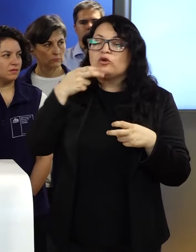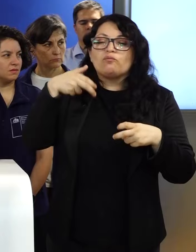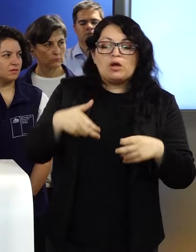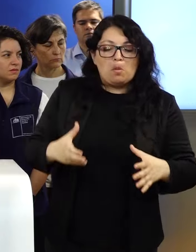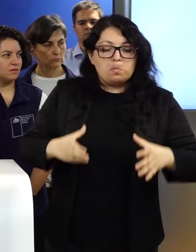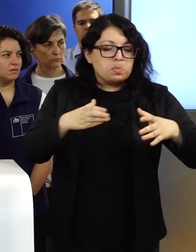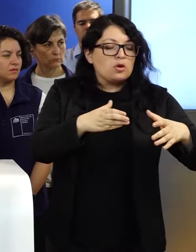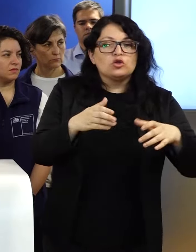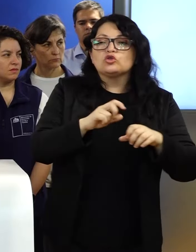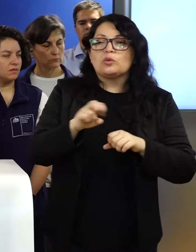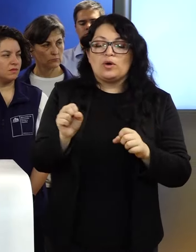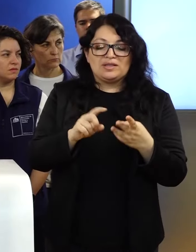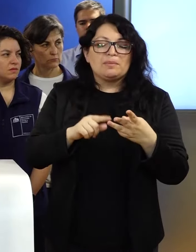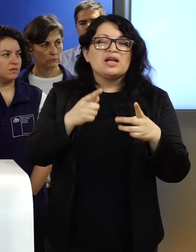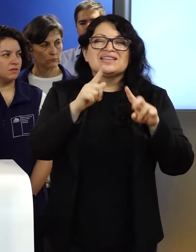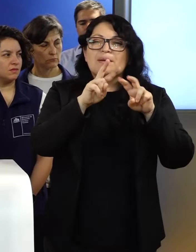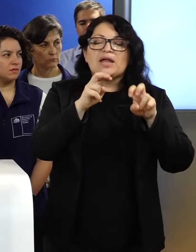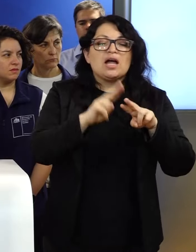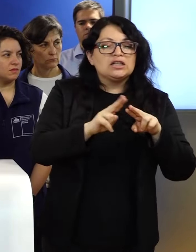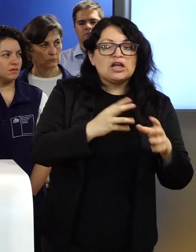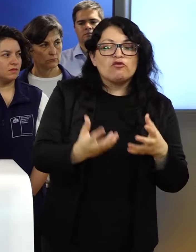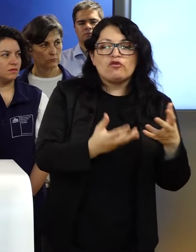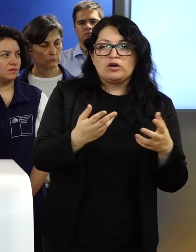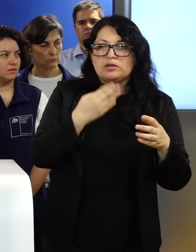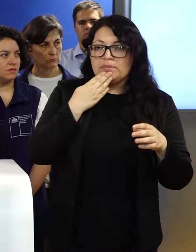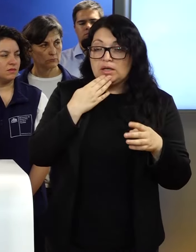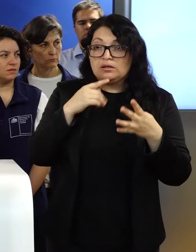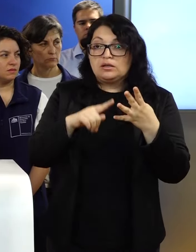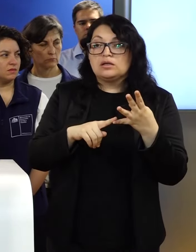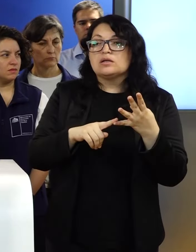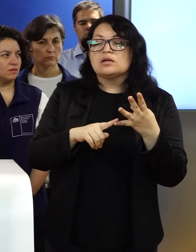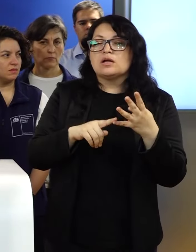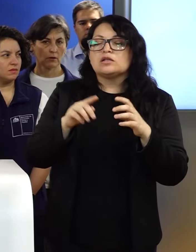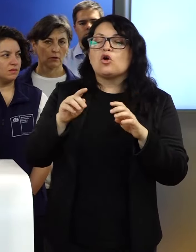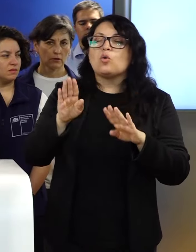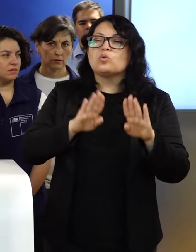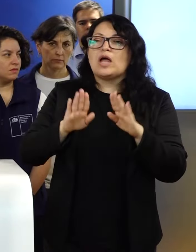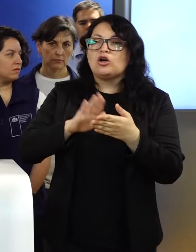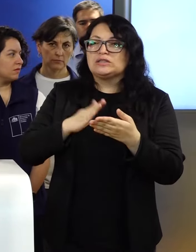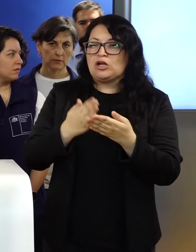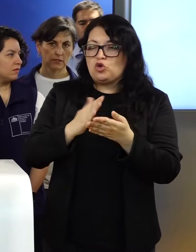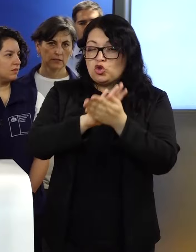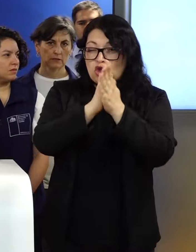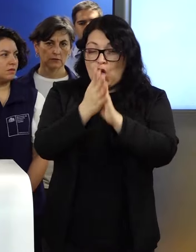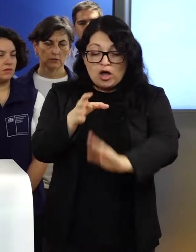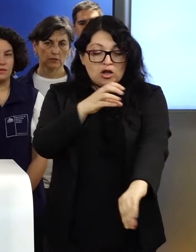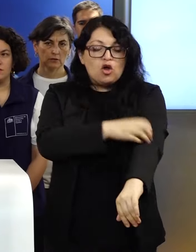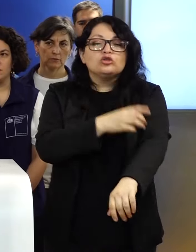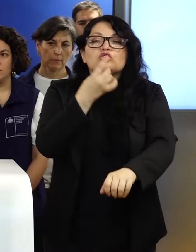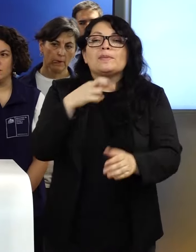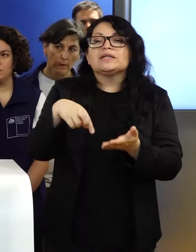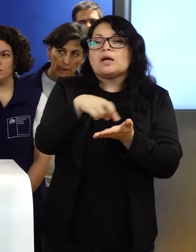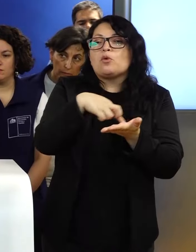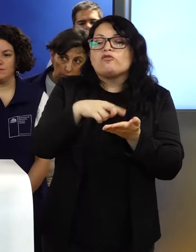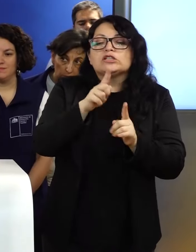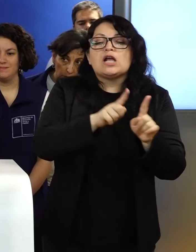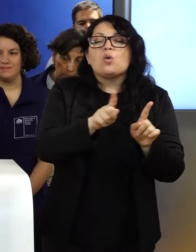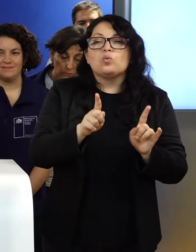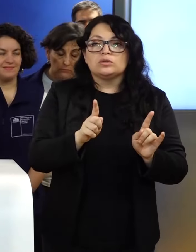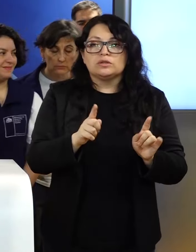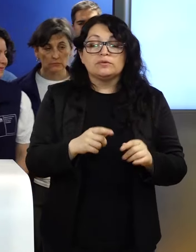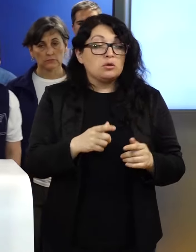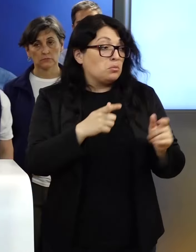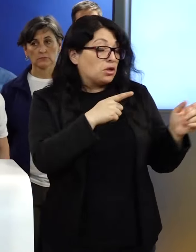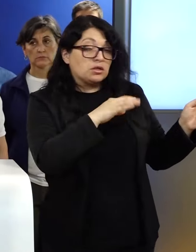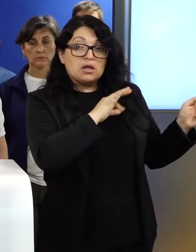de toda actividad que involucre fuego y el decreto de alerta sanitaria también es para toda la región o para algunas provincias en particular? Aquí está la Ministra de Salud, si